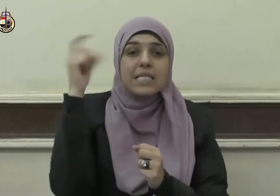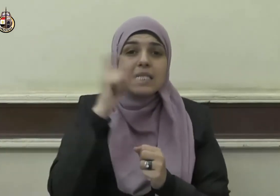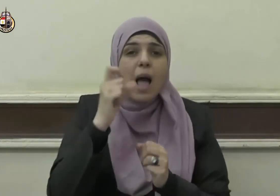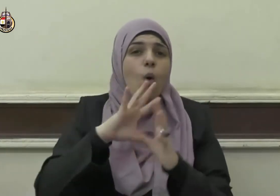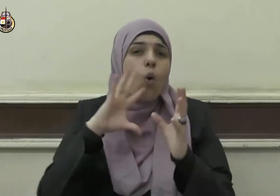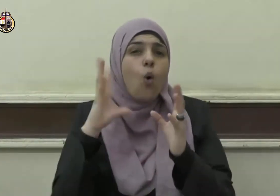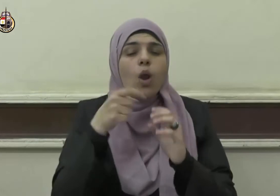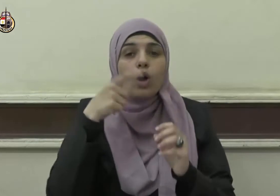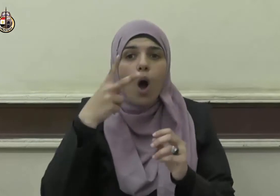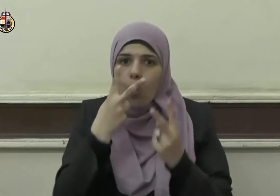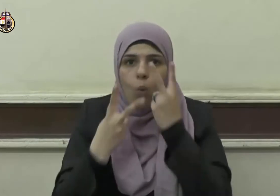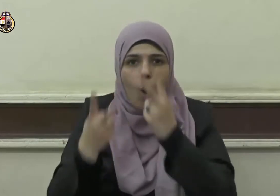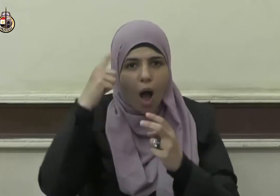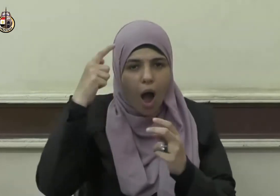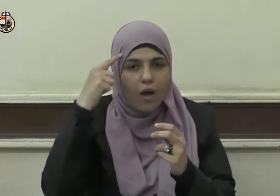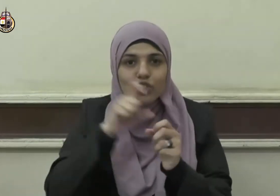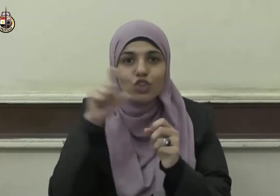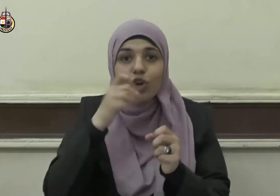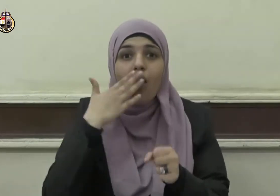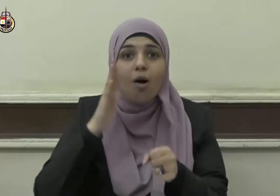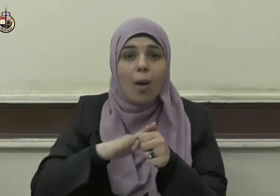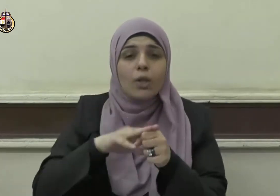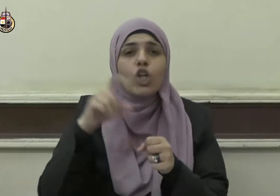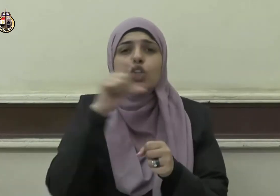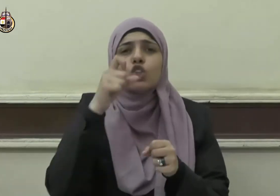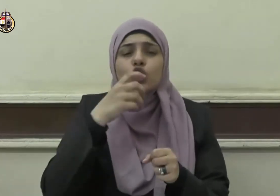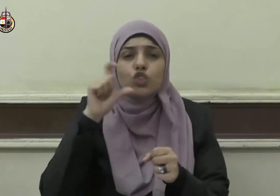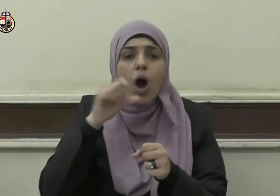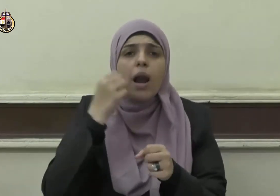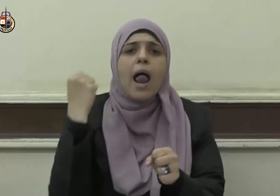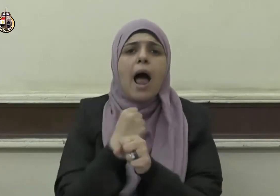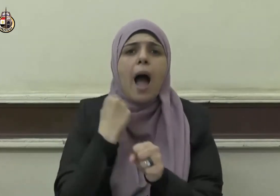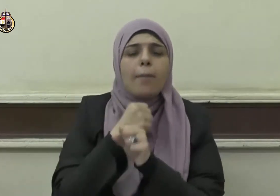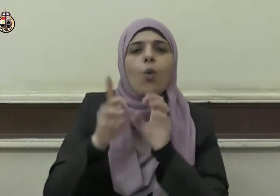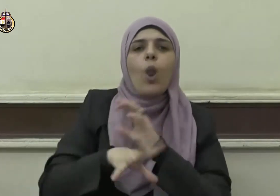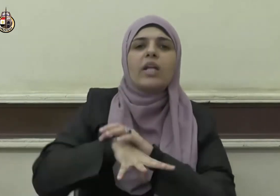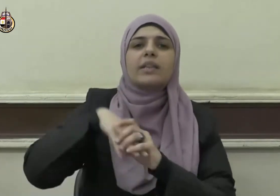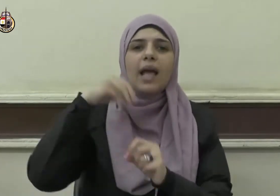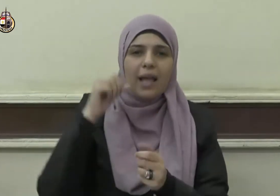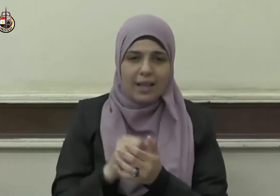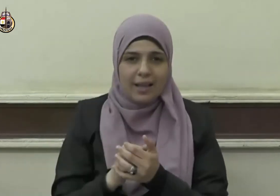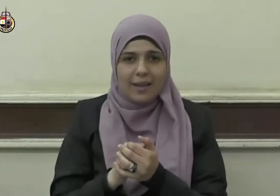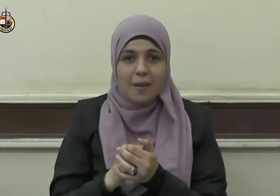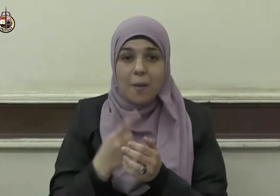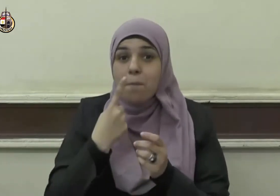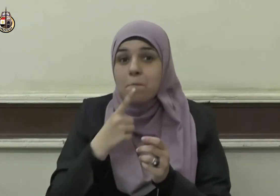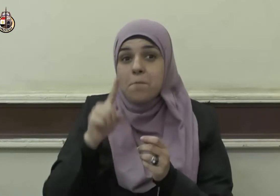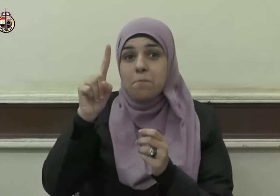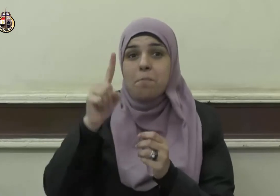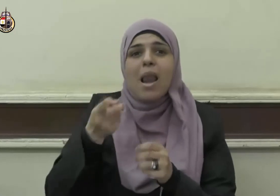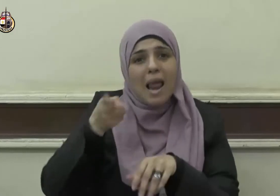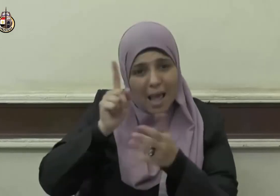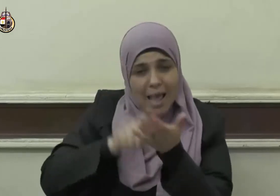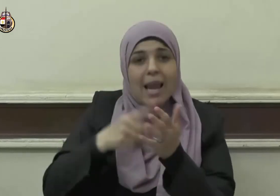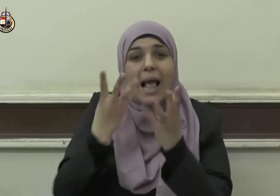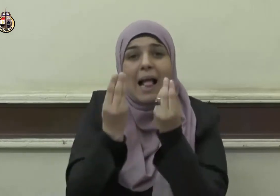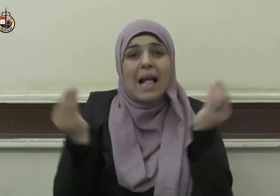شهر رمضان هو شهر العمل والإنتاج بل إن كثيراً من انتصارات